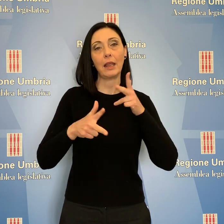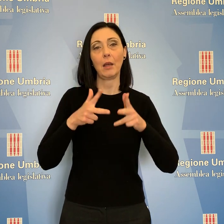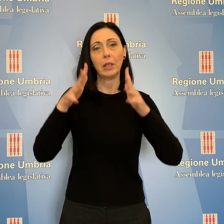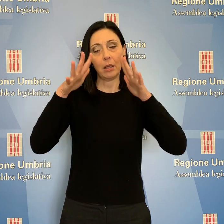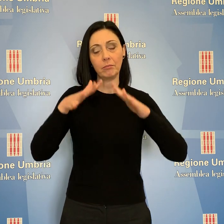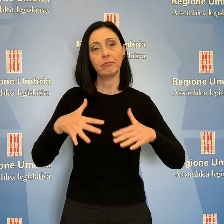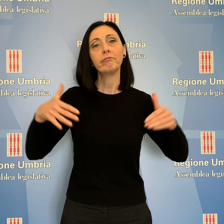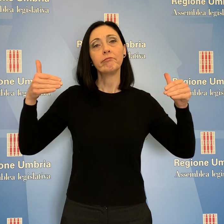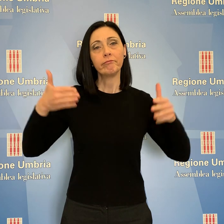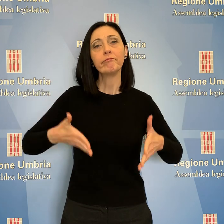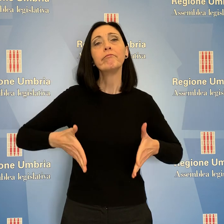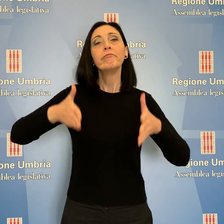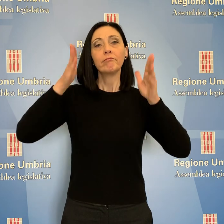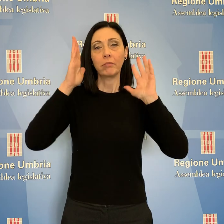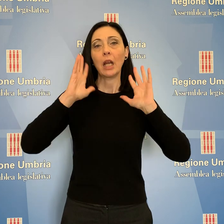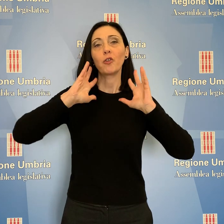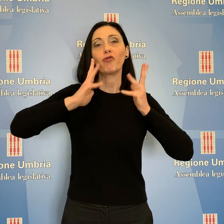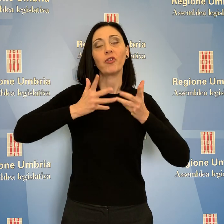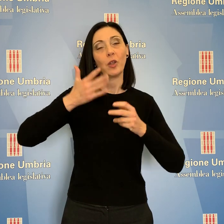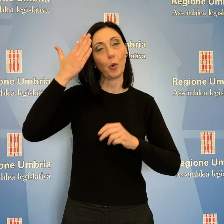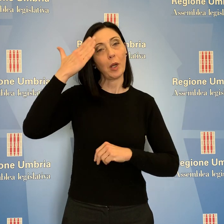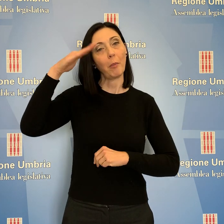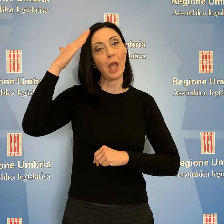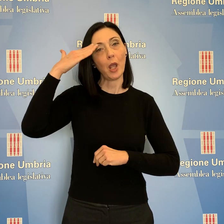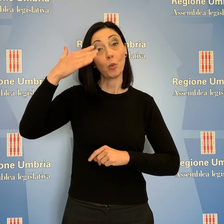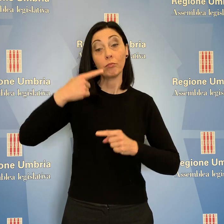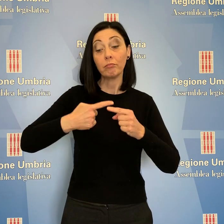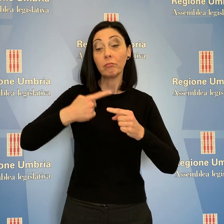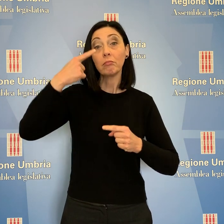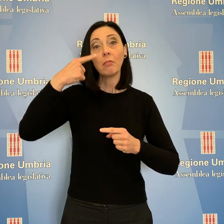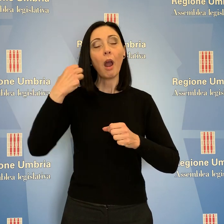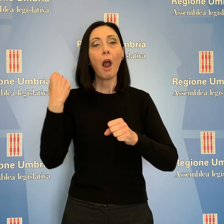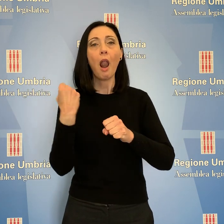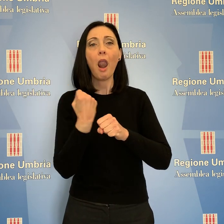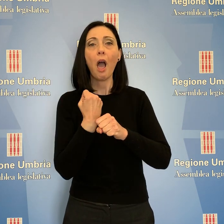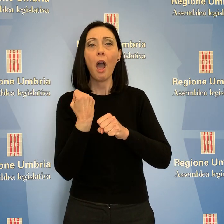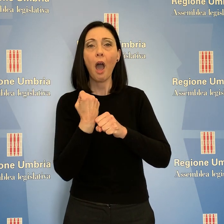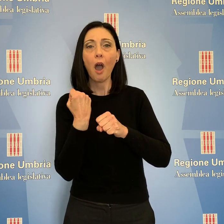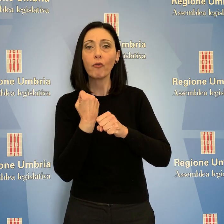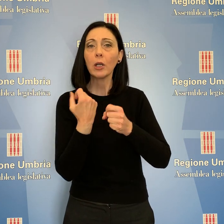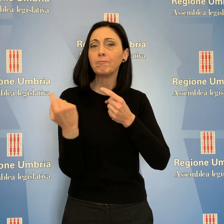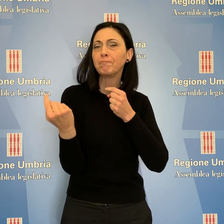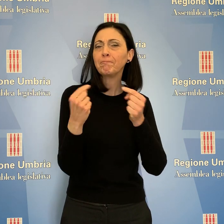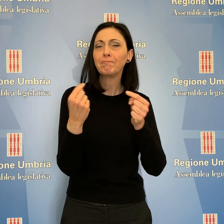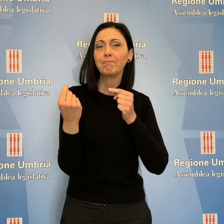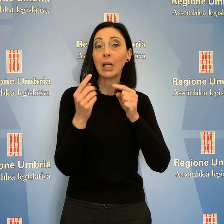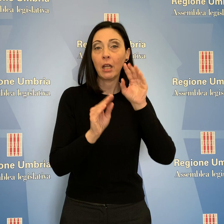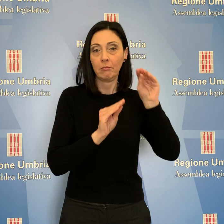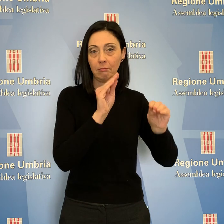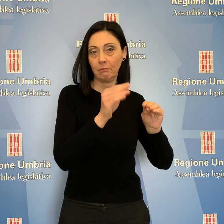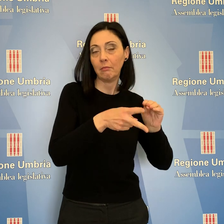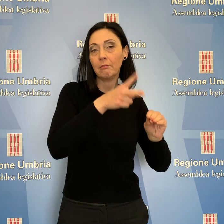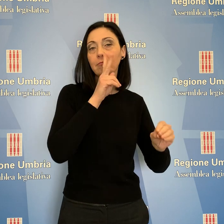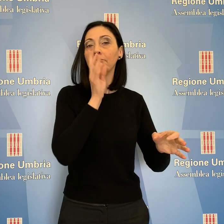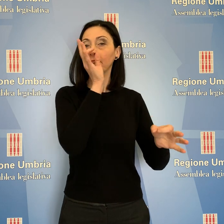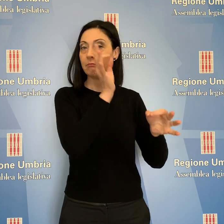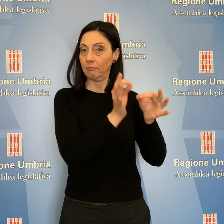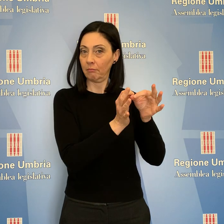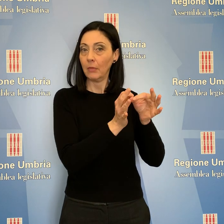sede di Palazzo Cesaroni a Perugia. Nel corso della giornata di lavori sono state discusse interrogazioni e risposte immediata,